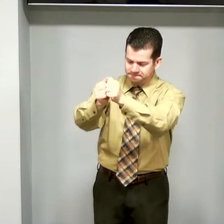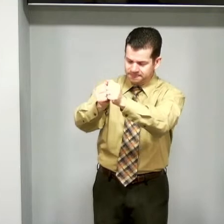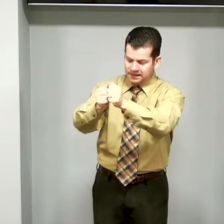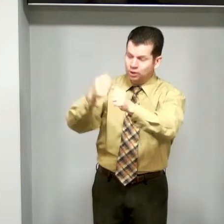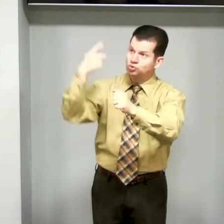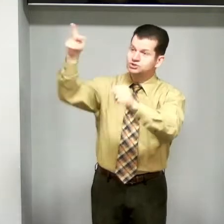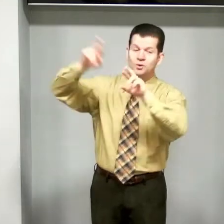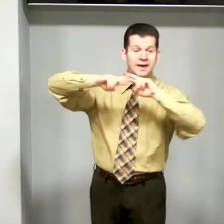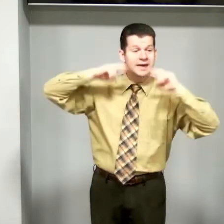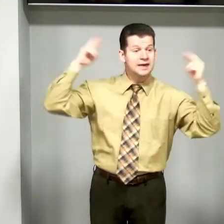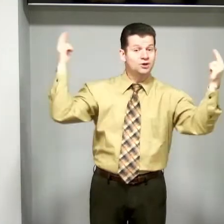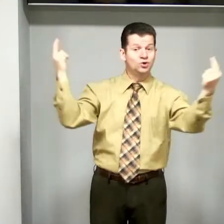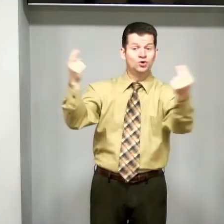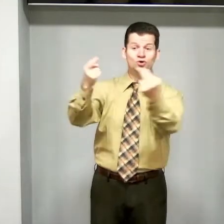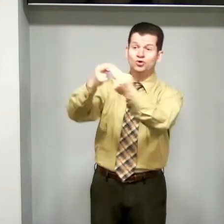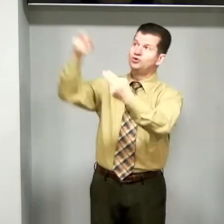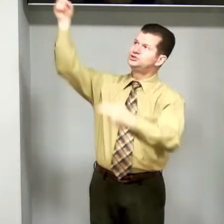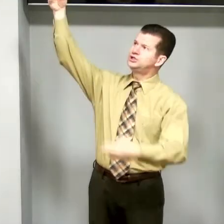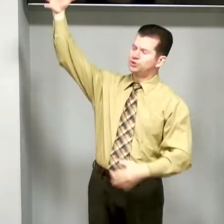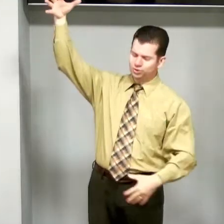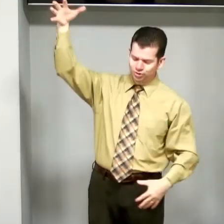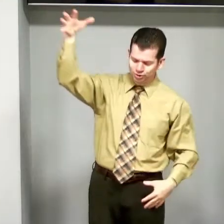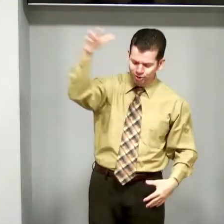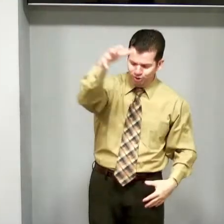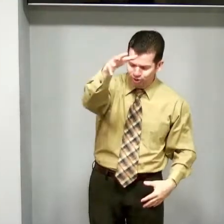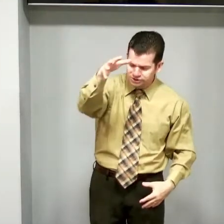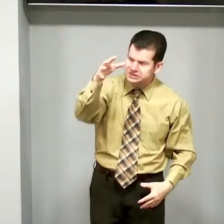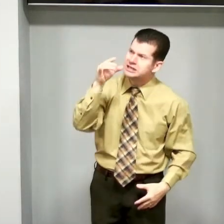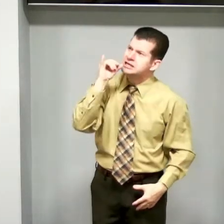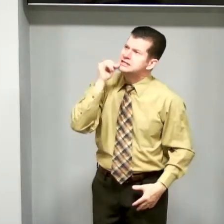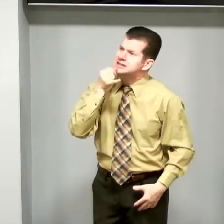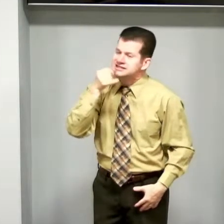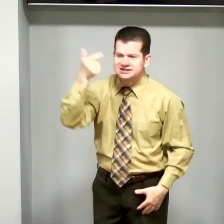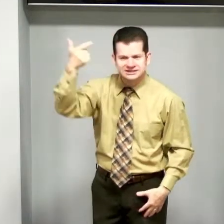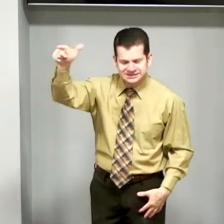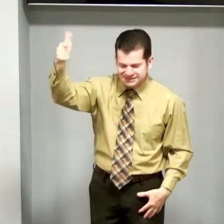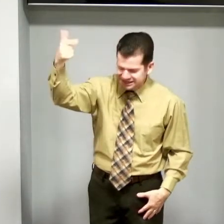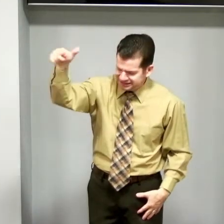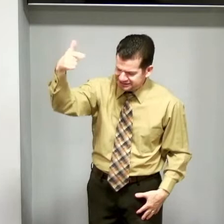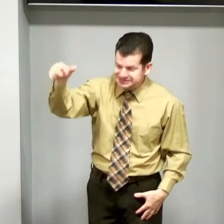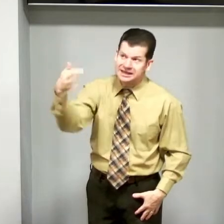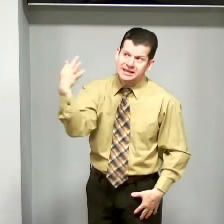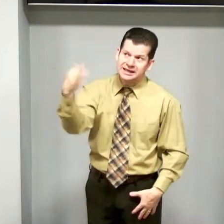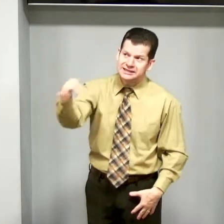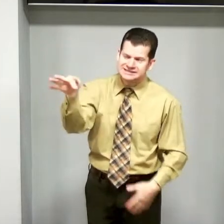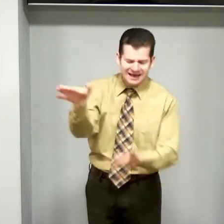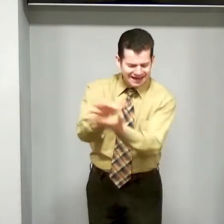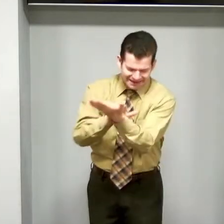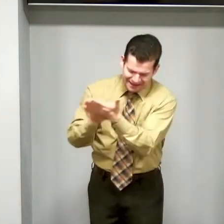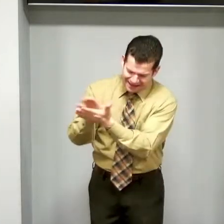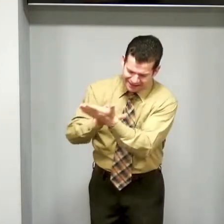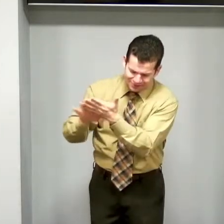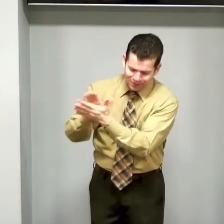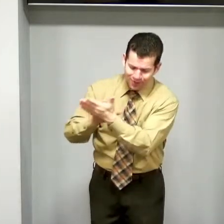No seu reino de luz, sem tristeza nem dor,